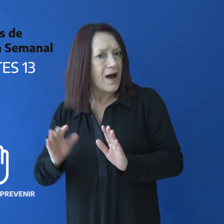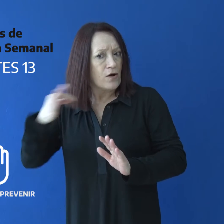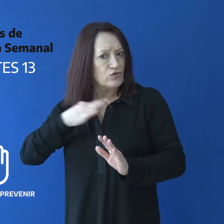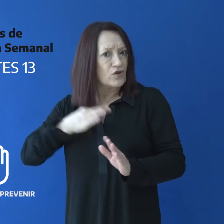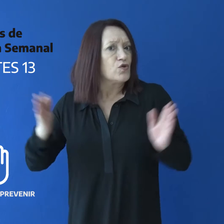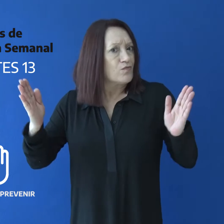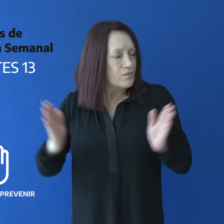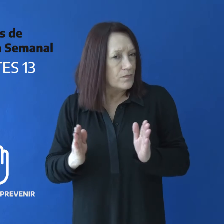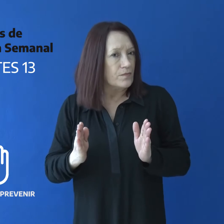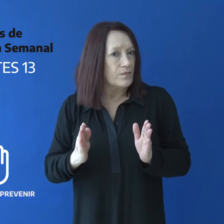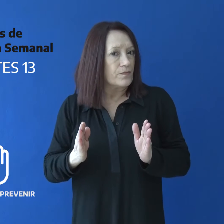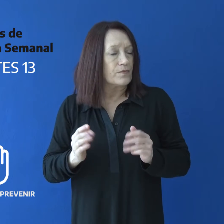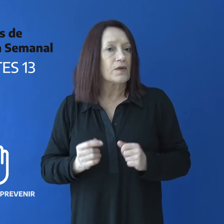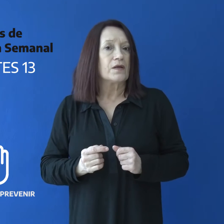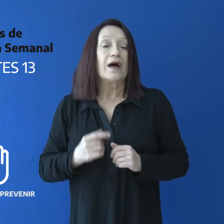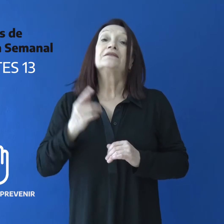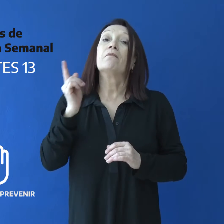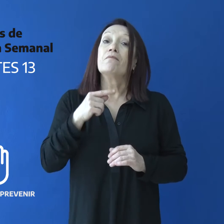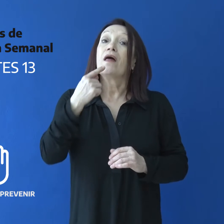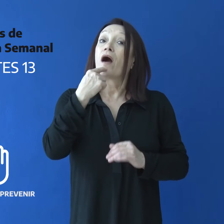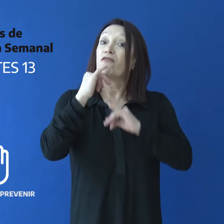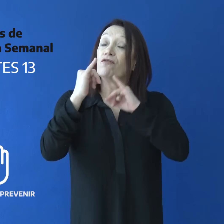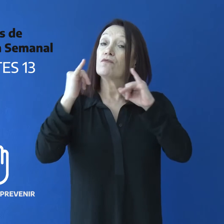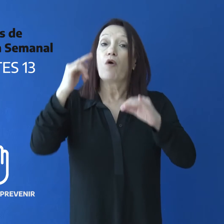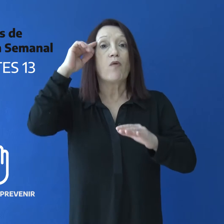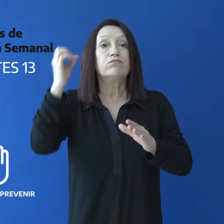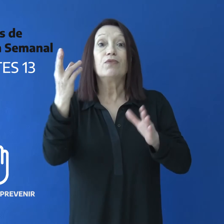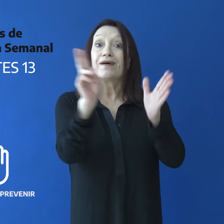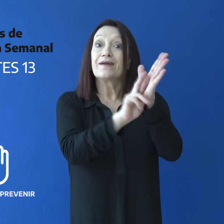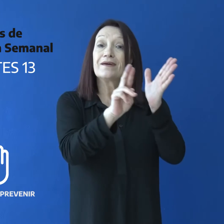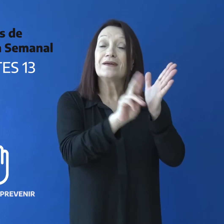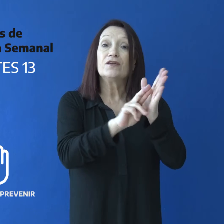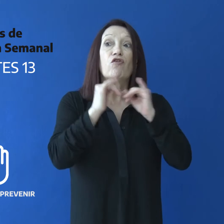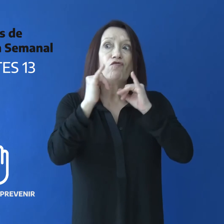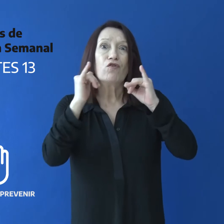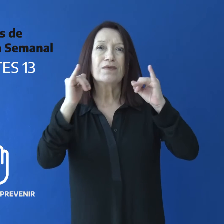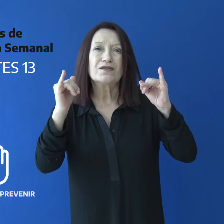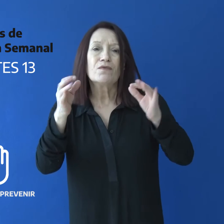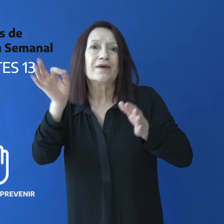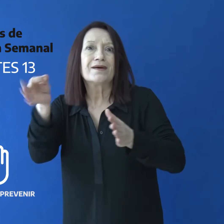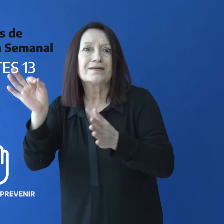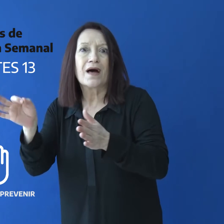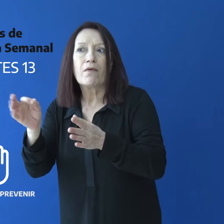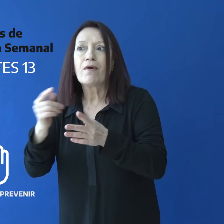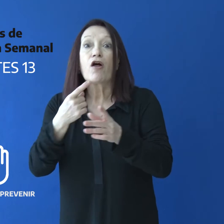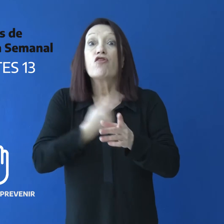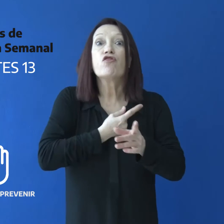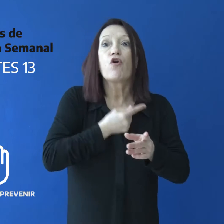contagios. Anunció la creación del Registro Único de Trazabilidad, la continuidad del abordaje territorial